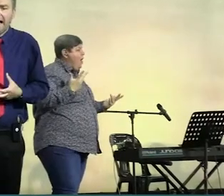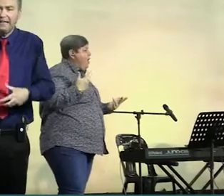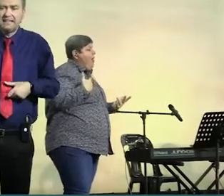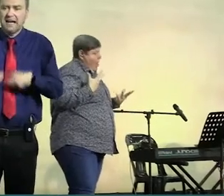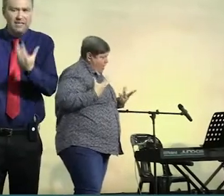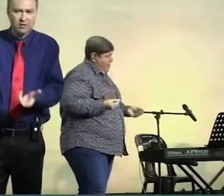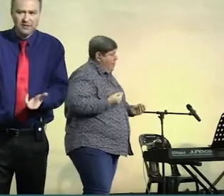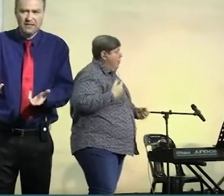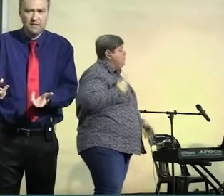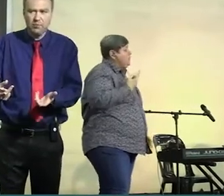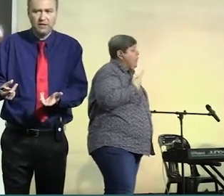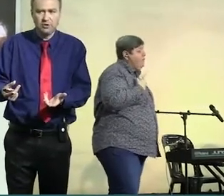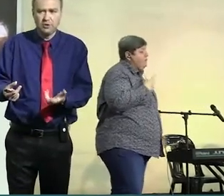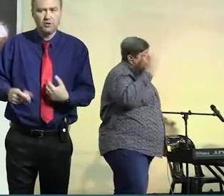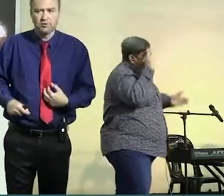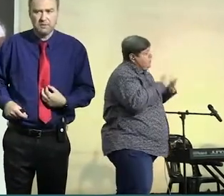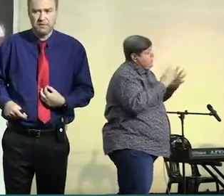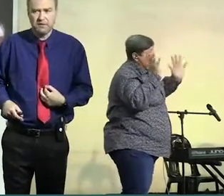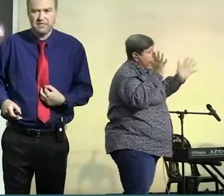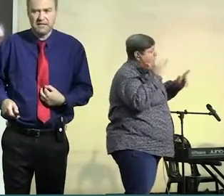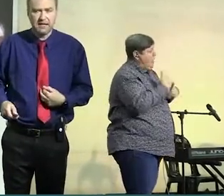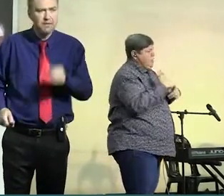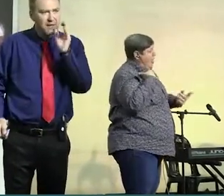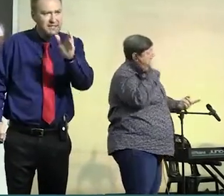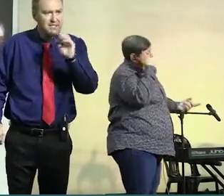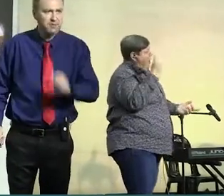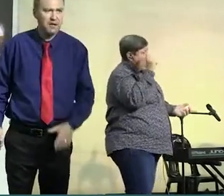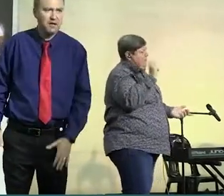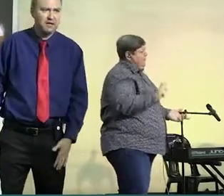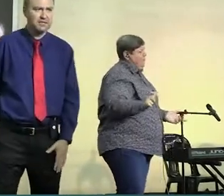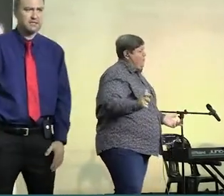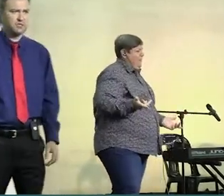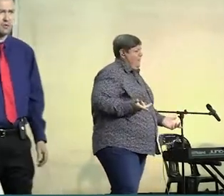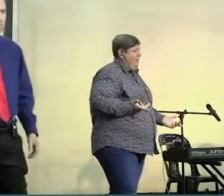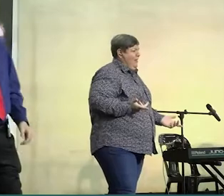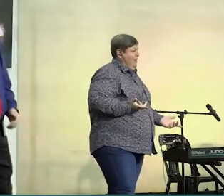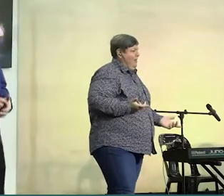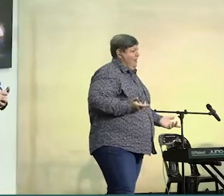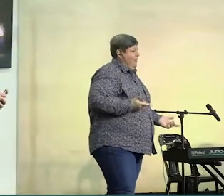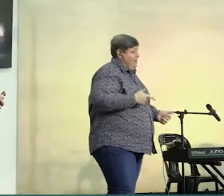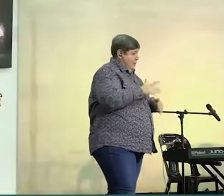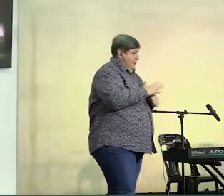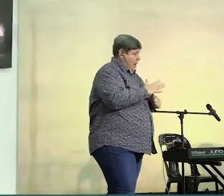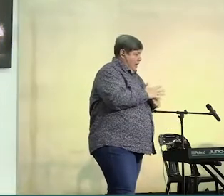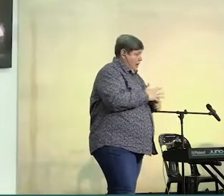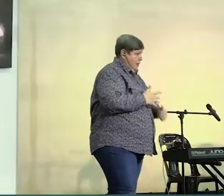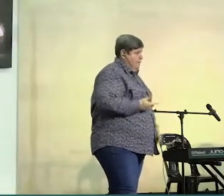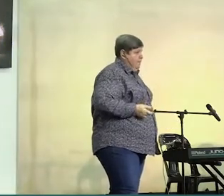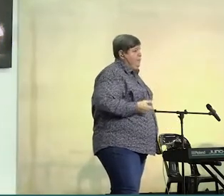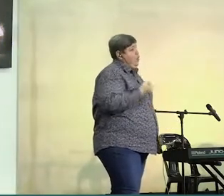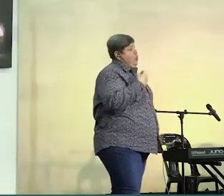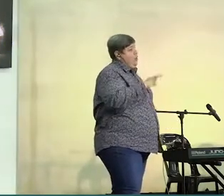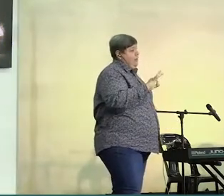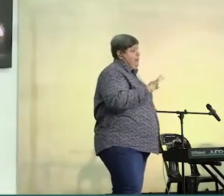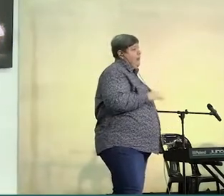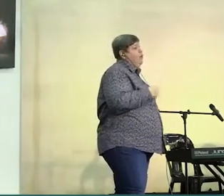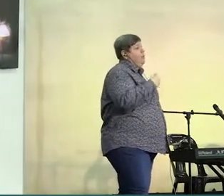kan nie iets uithaal, wat ek nie die moeite gedoen het, om te memoriseer, en dit is wat belangrik is hier so, ok, stap, dat was stap nummer 3, kom ons kyk gauw na stap nummer 4,